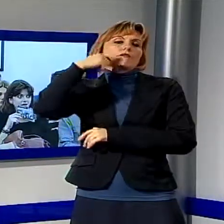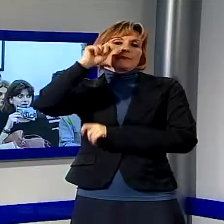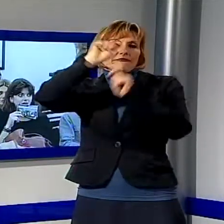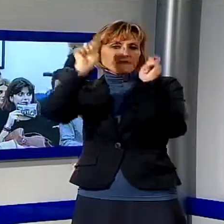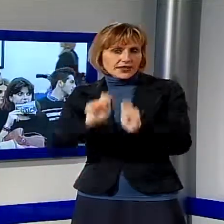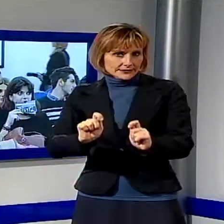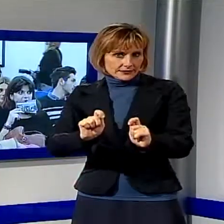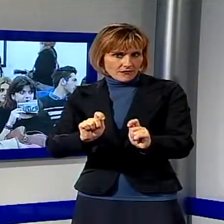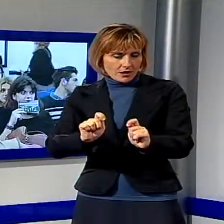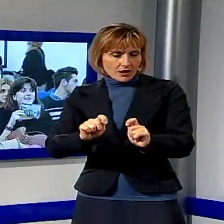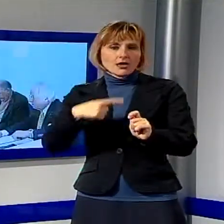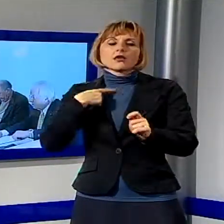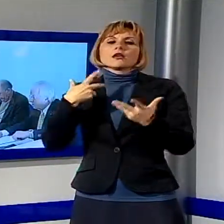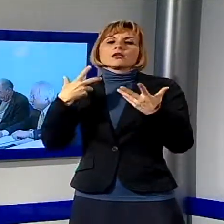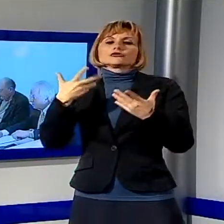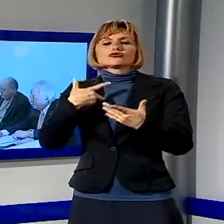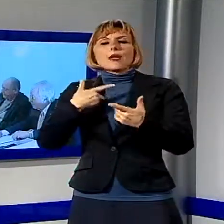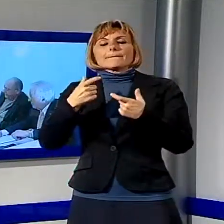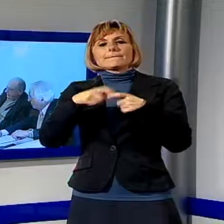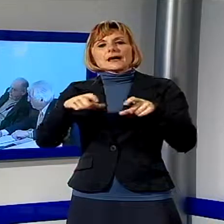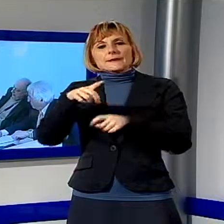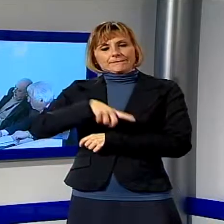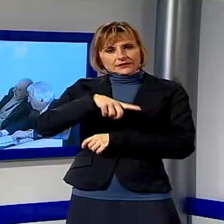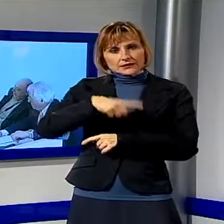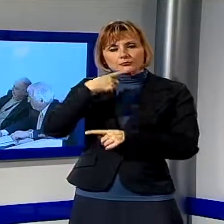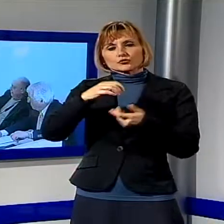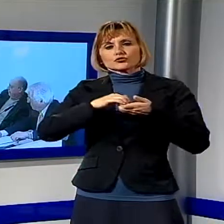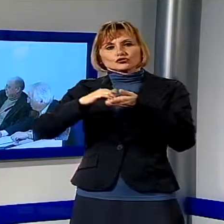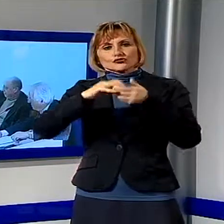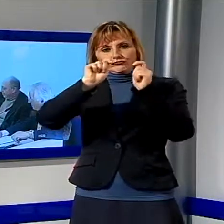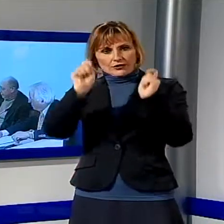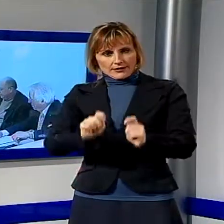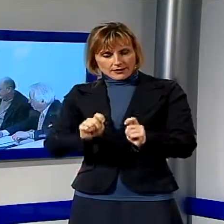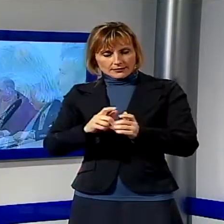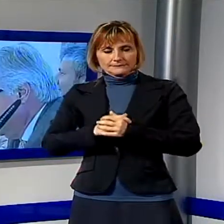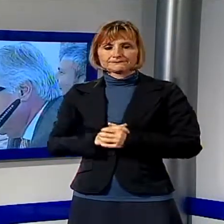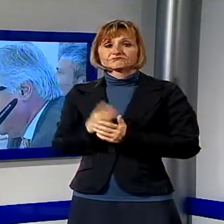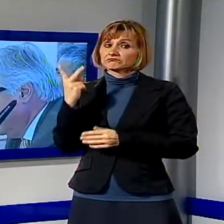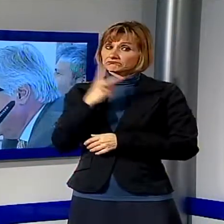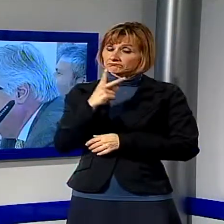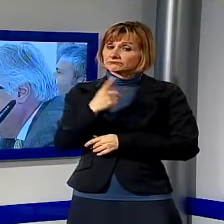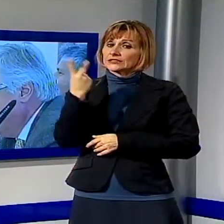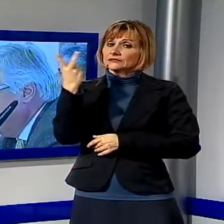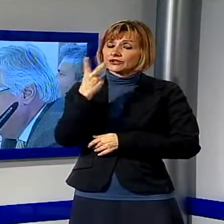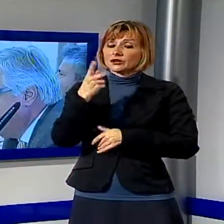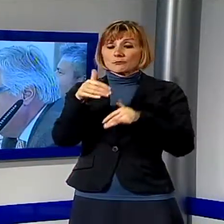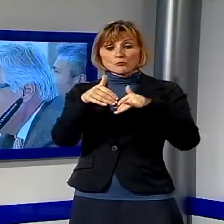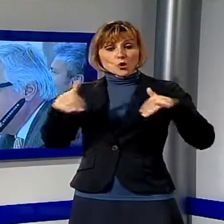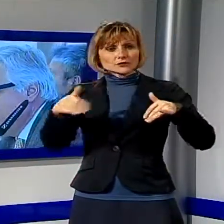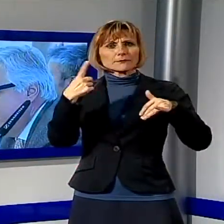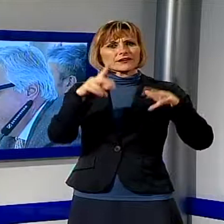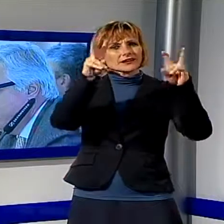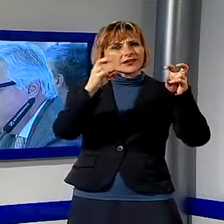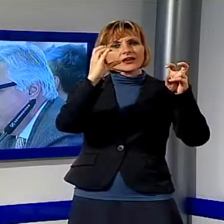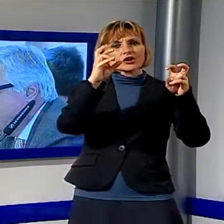per Lucca insieme al Festival, alla Banca Pittet e alla Societe Generale. In realtà però di mostre dedicate a Cronenberg,